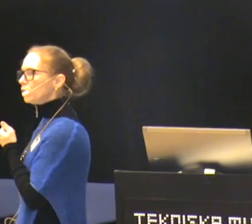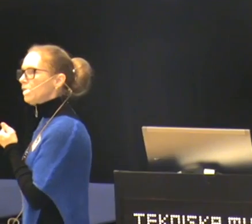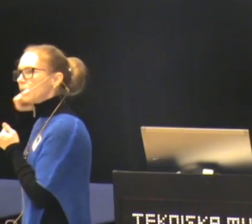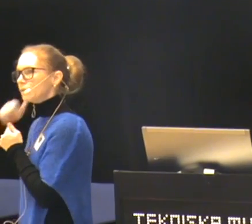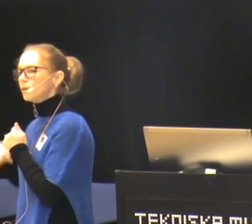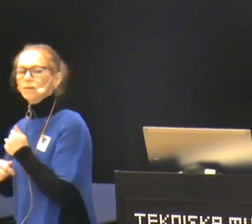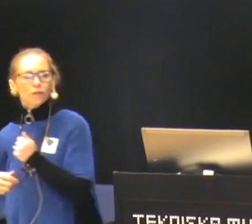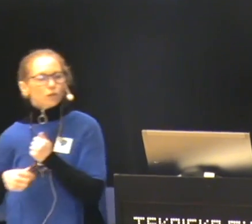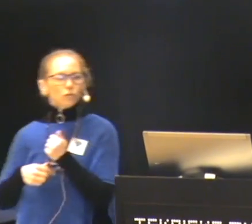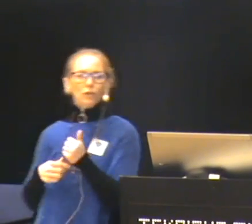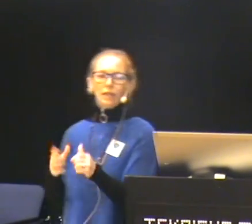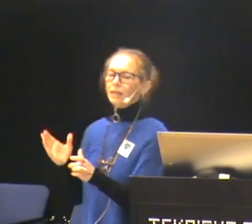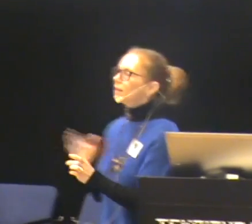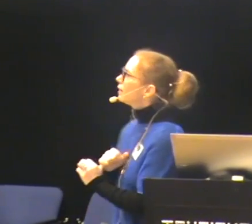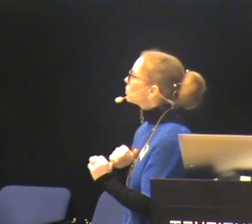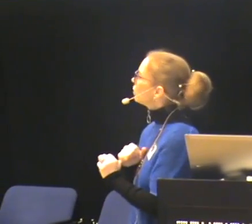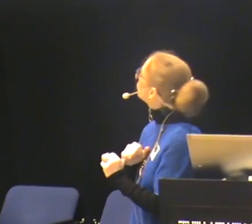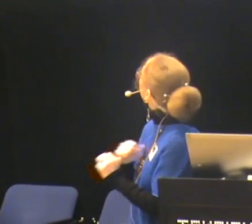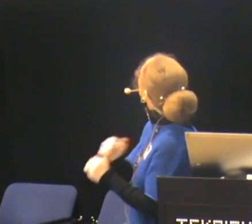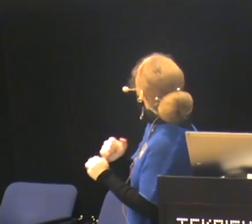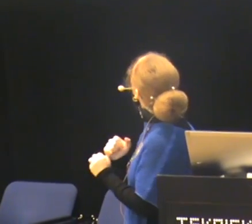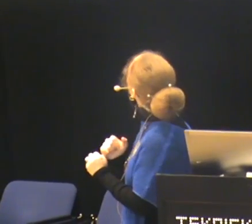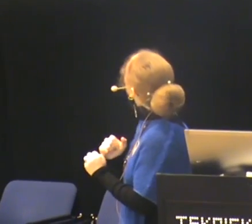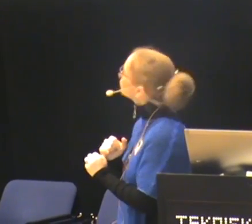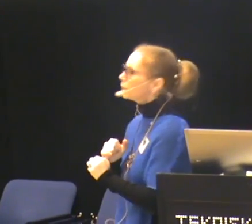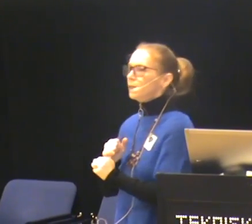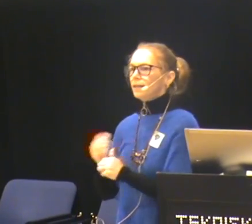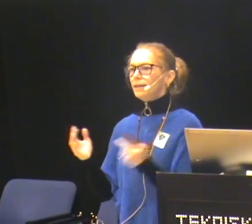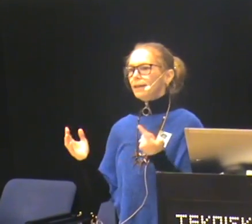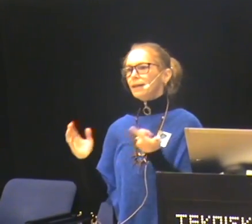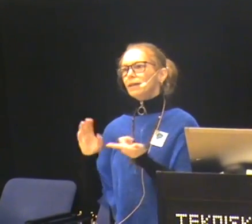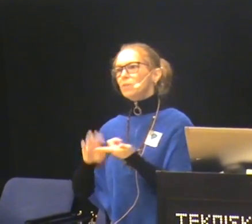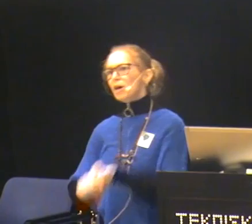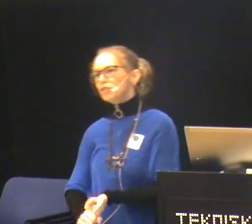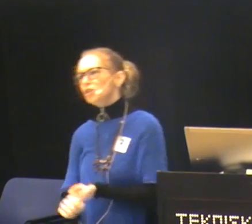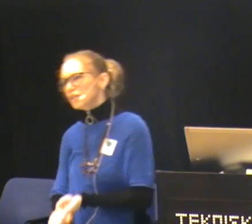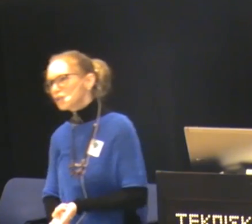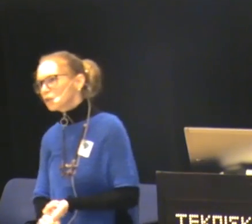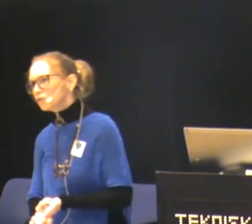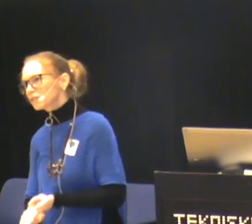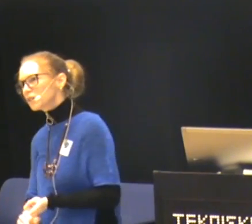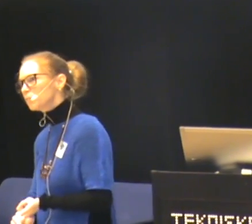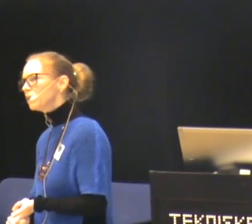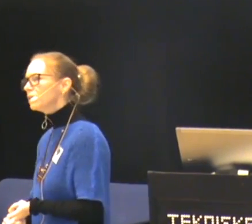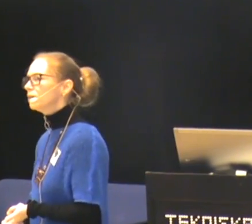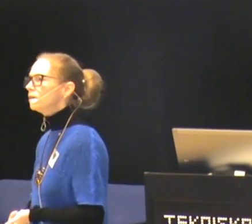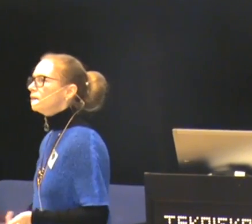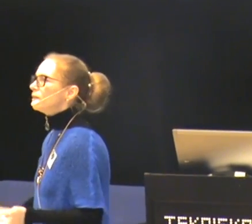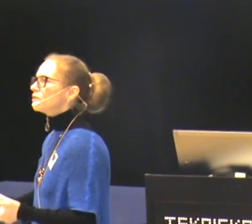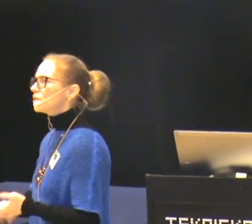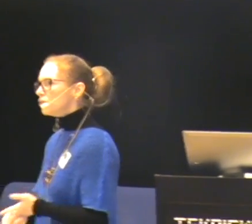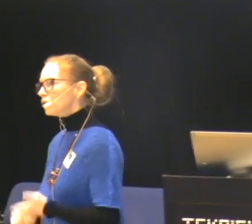Utifrån den här klassen. Så det är intellectual overexcitability. Det är imaginations overexcitability.